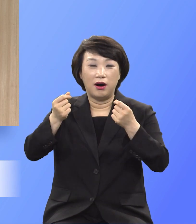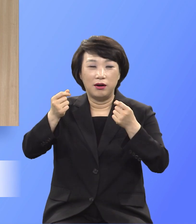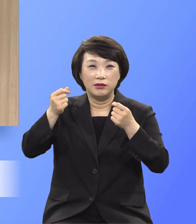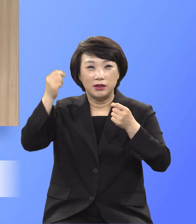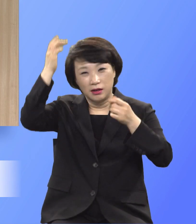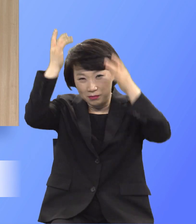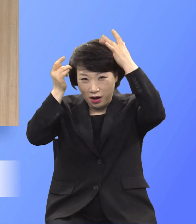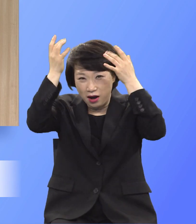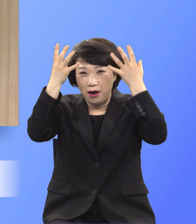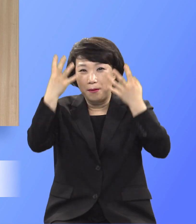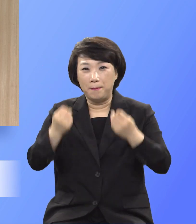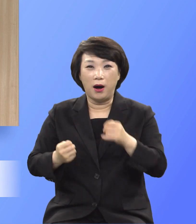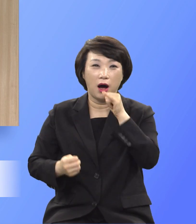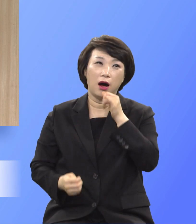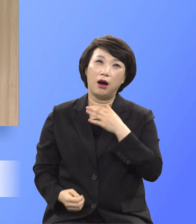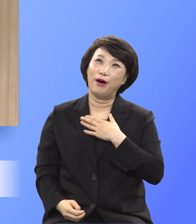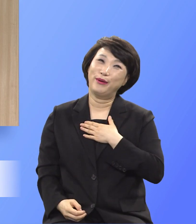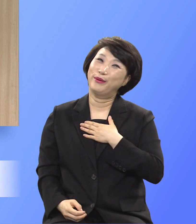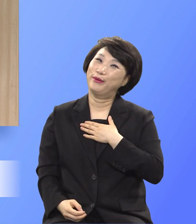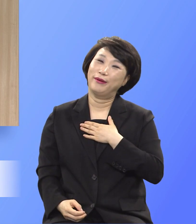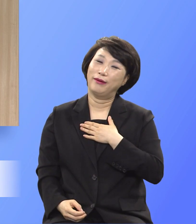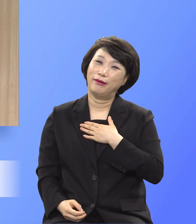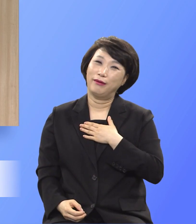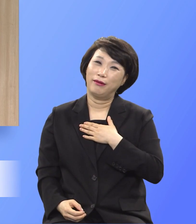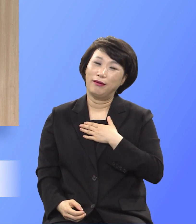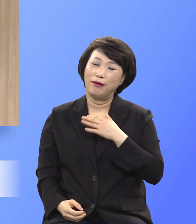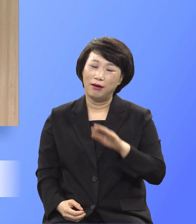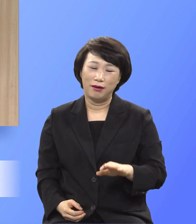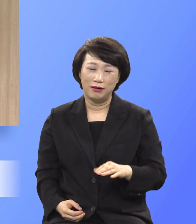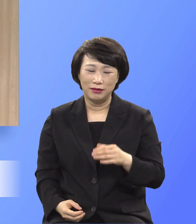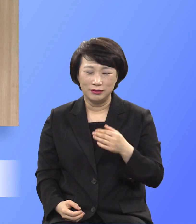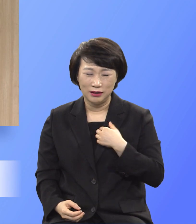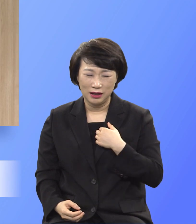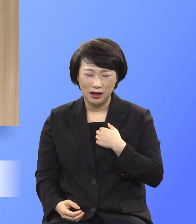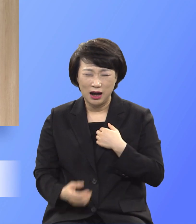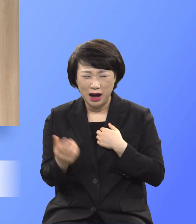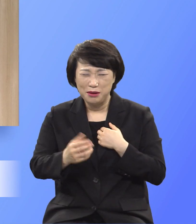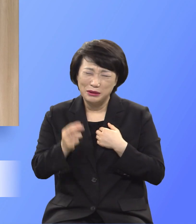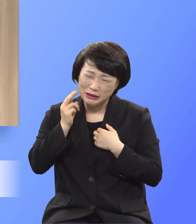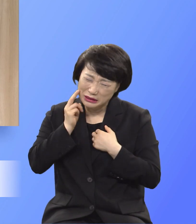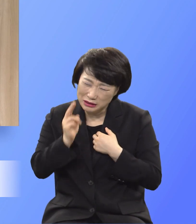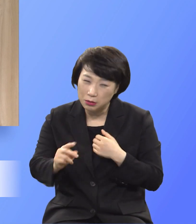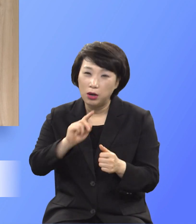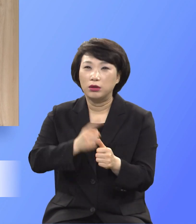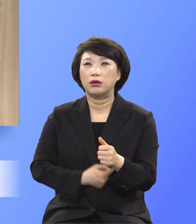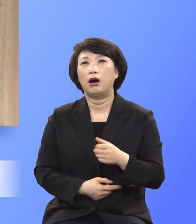정도로 그런데 얼마나 알런 소리가 절로 나오는지 나도 모르게